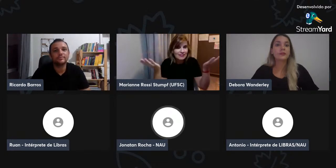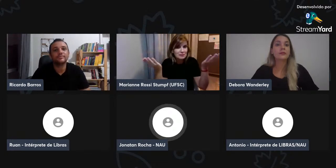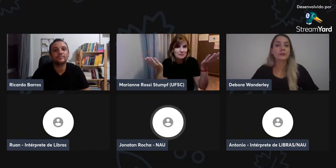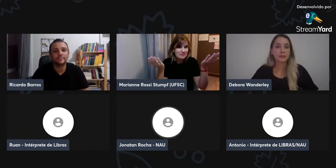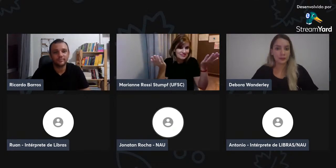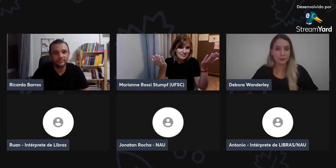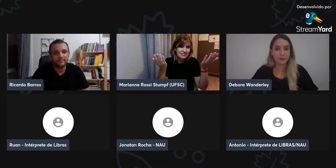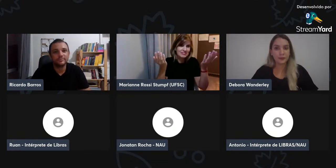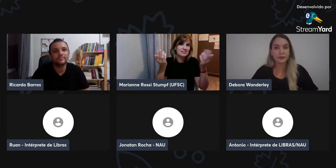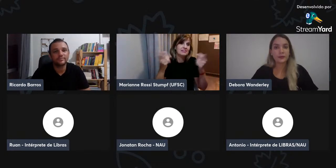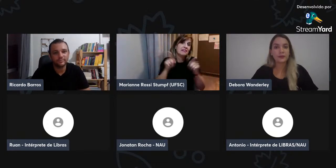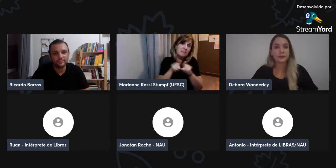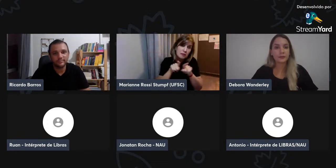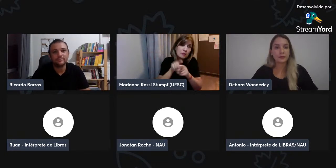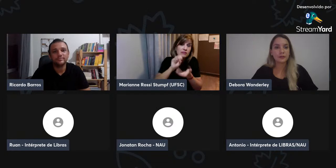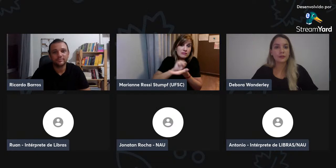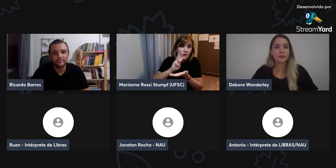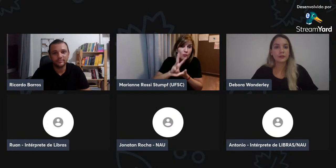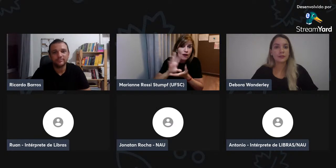escrito.